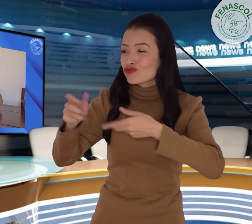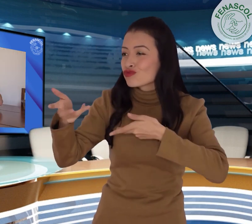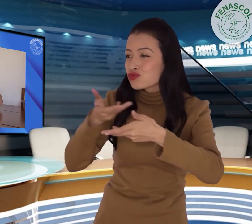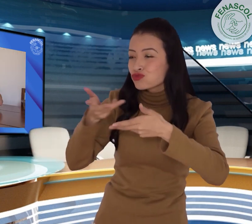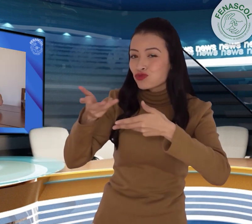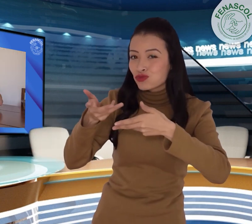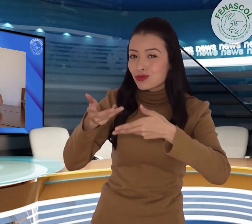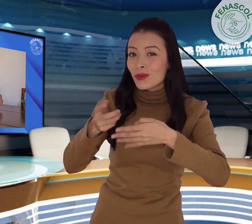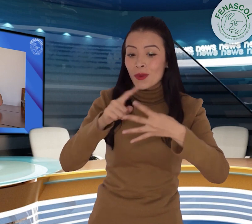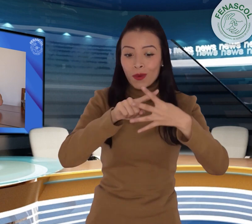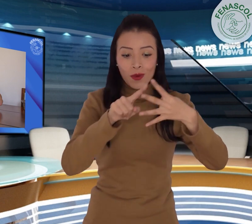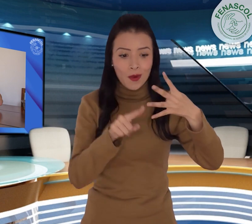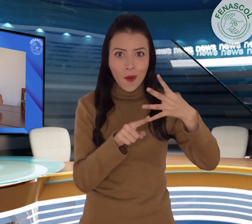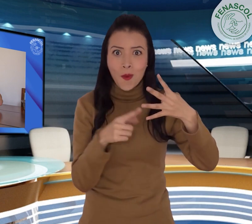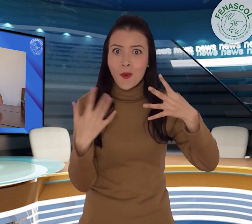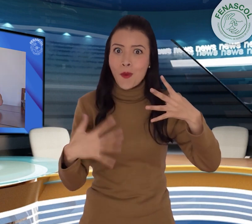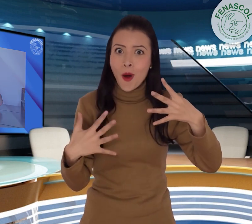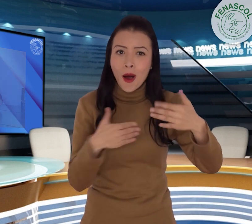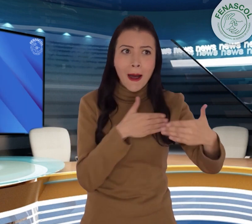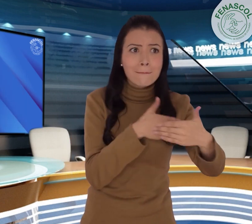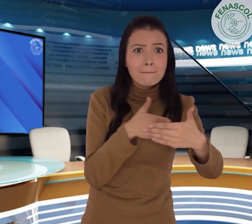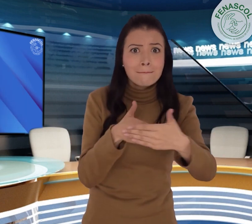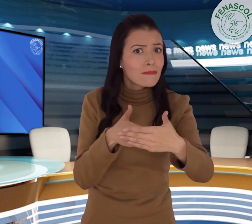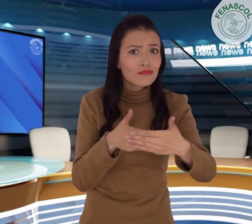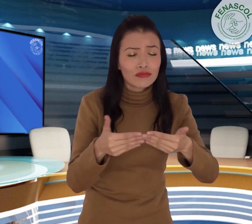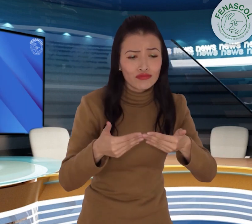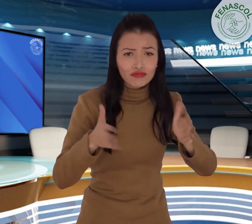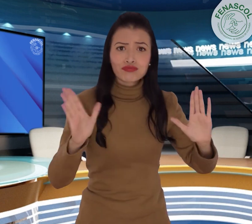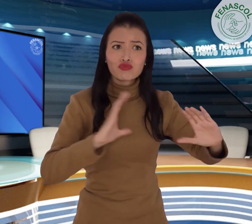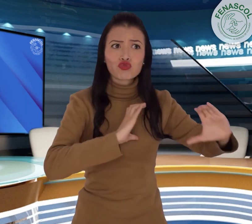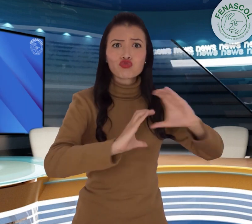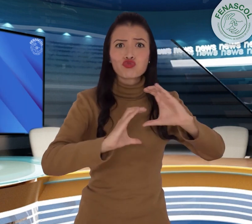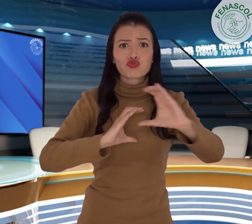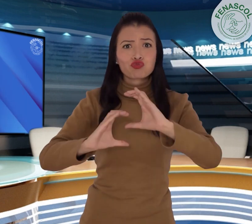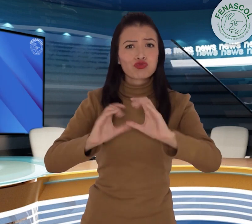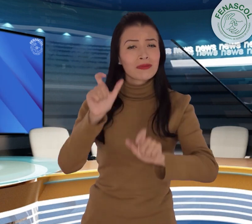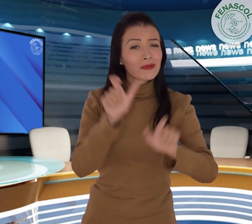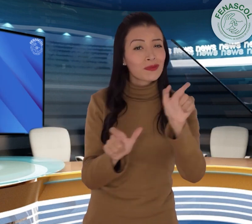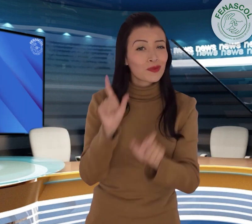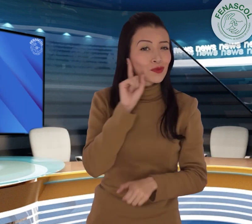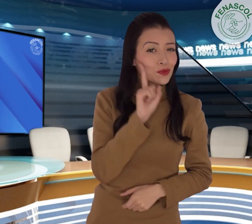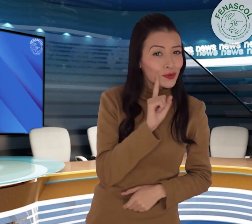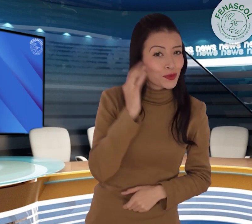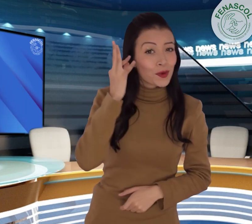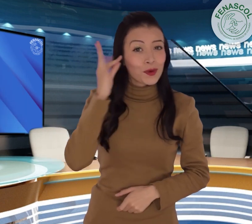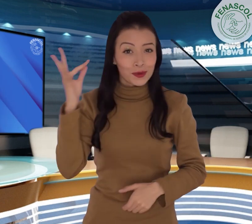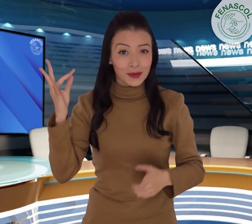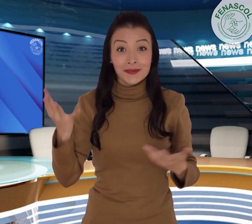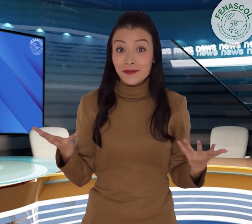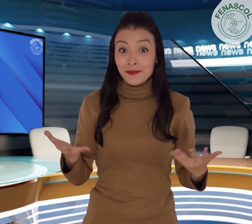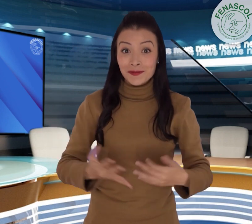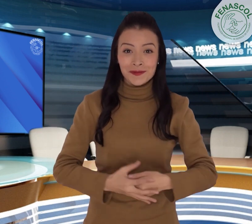Eliminando así barreras de accesibilidad y manteniéndonos como el primer canal de comunicación entre personas sordas y oyentes.